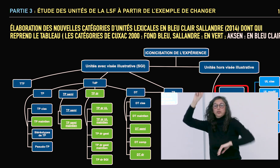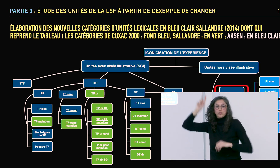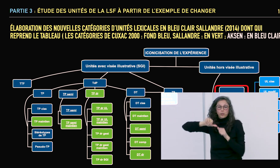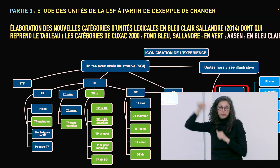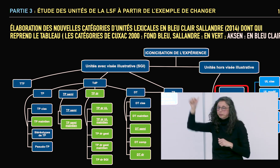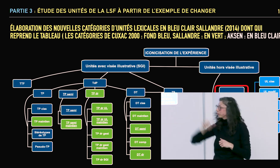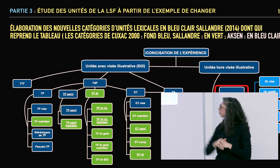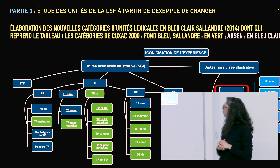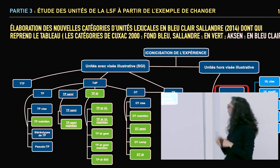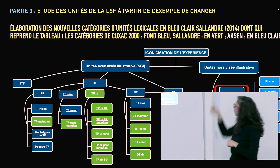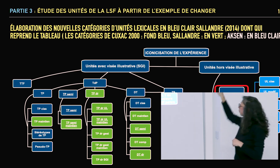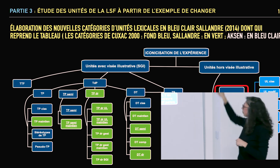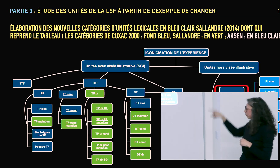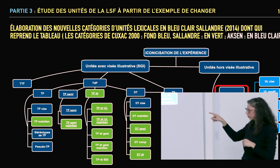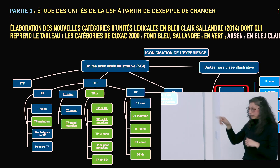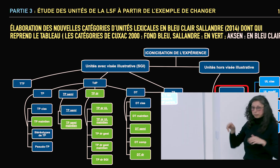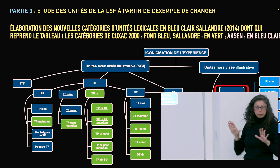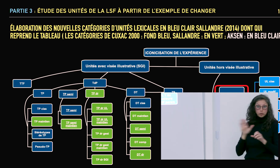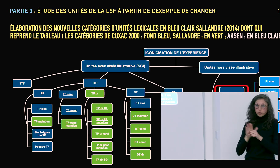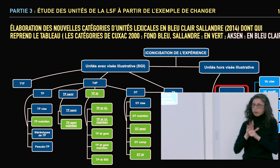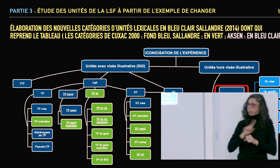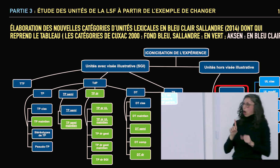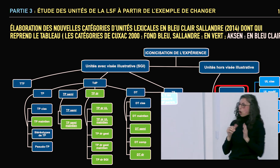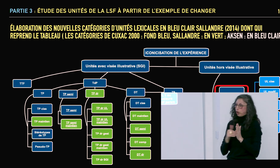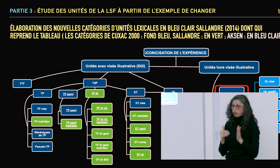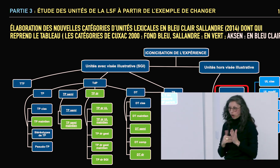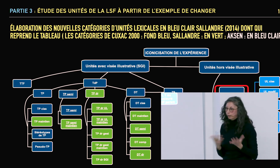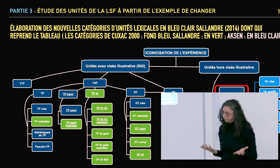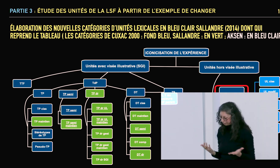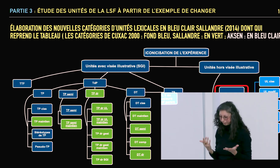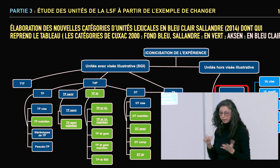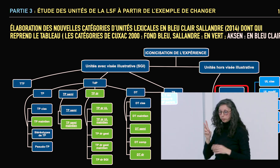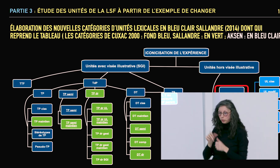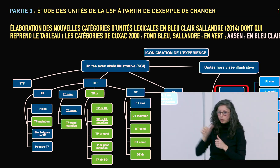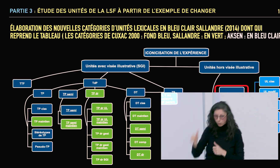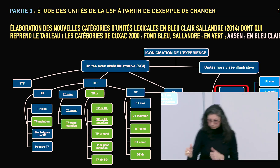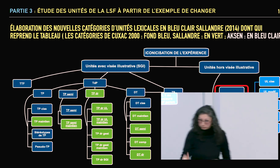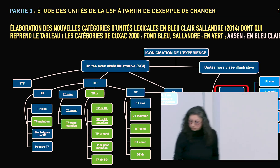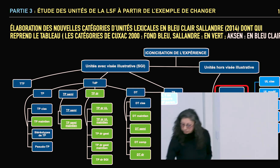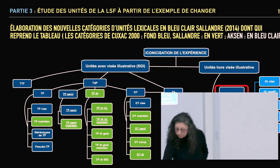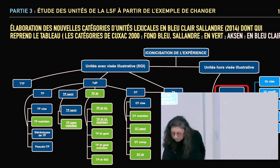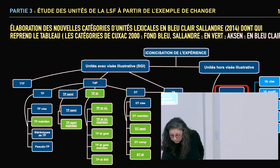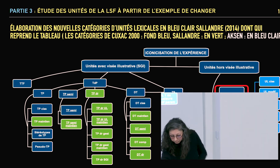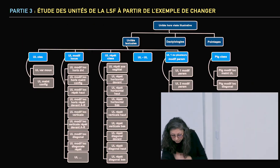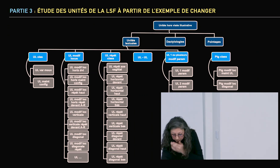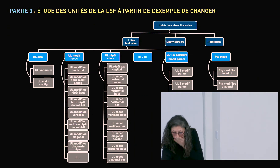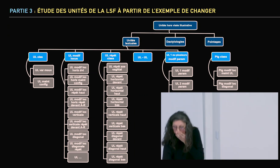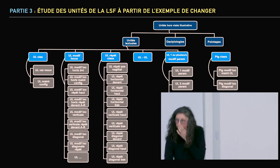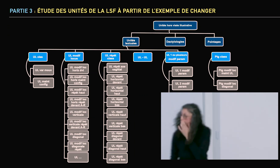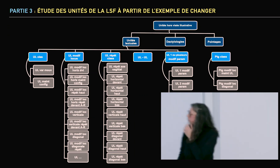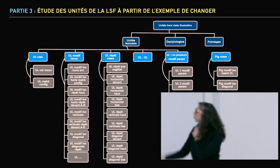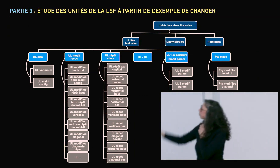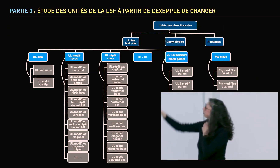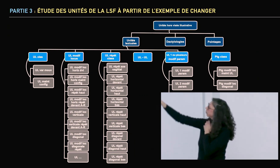évoluer au fur et à mesure du signe et donc qui vont un petit peu plus loin que juste une simple évolution. Mais ça ne me suffisait pas, j'ai décidé d'aller encore plus loin.